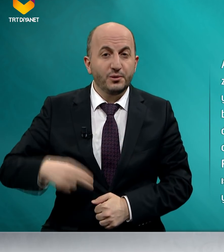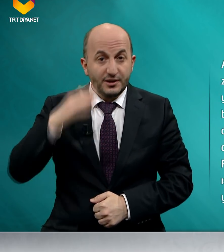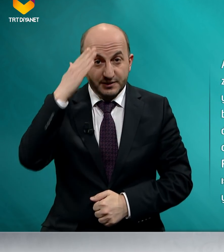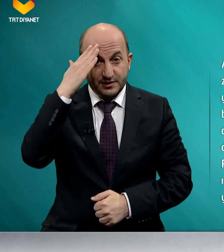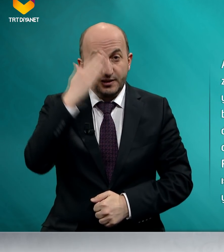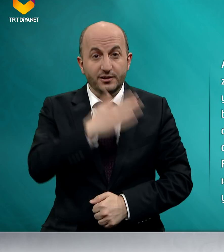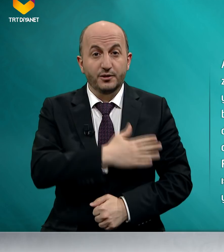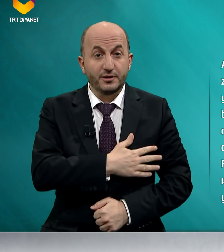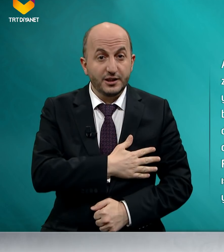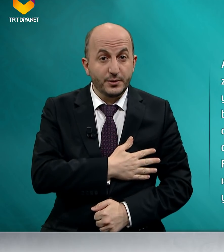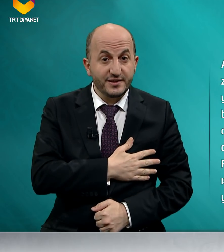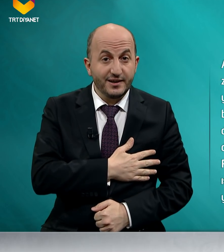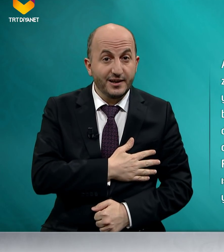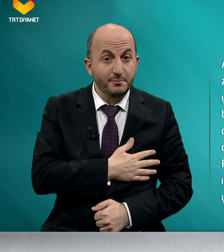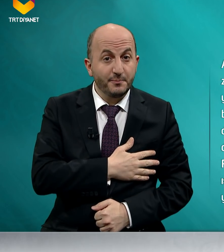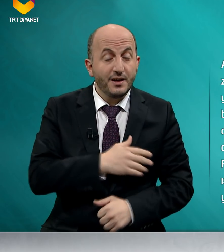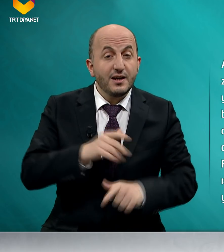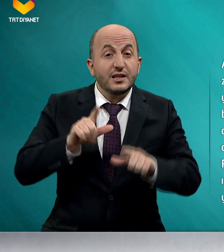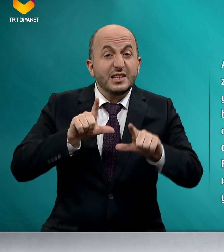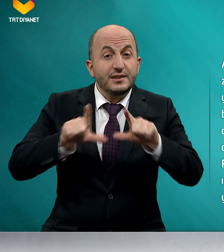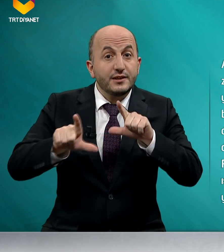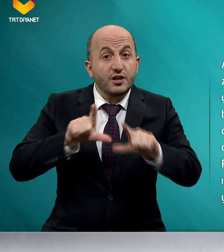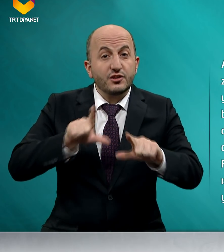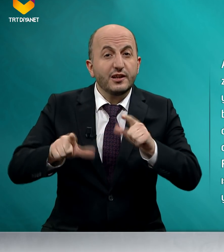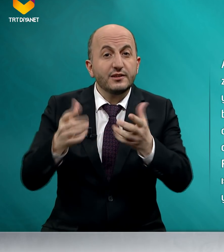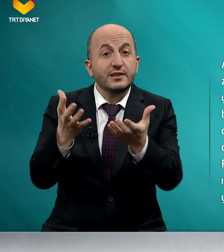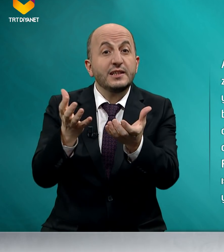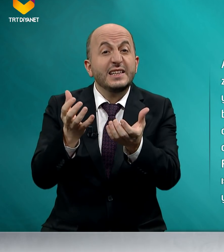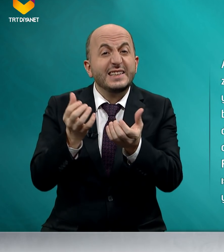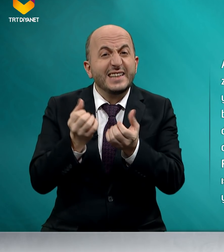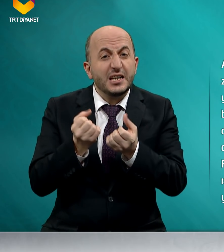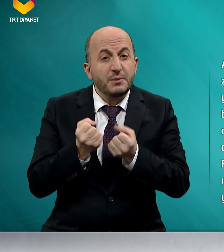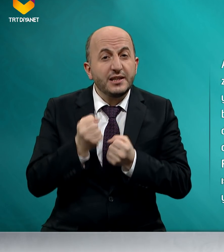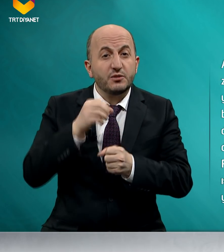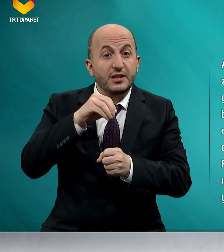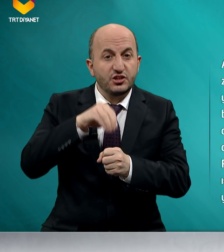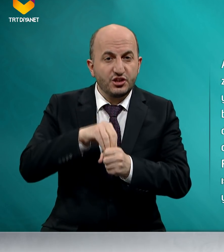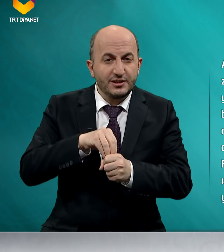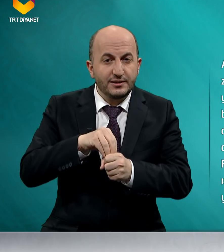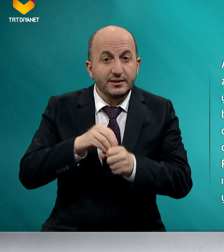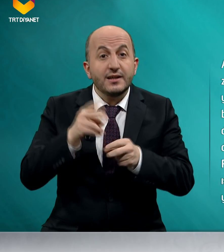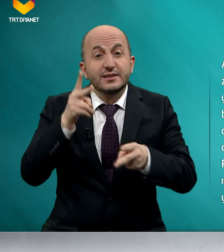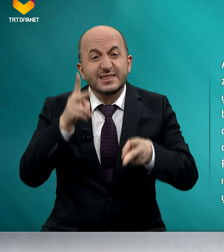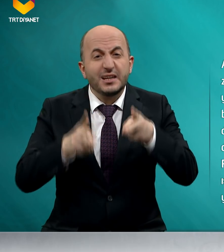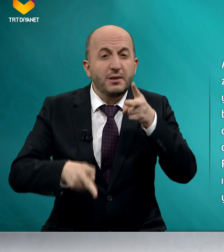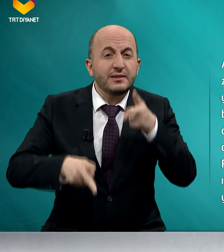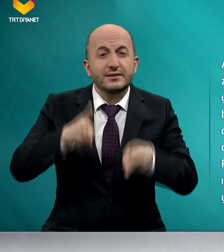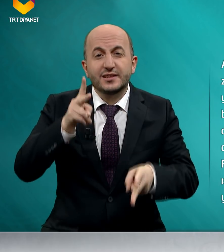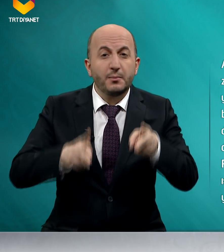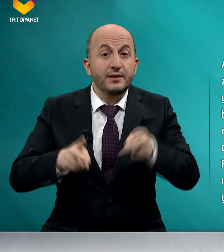Sallallahu aleyhi ve sellem ihtiyaçlarını temin etmek için zaman zaman